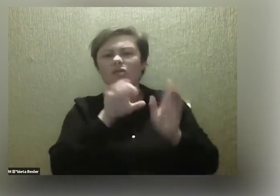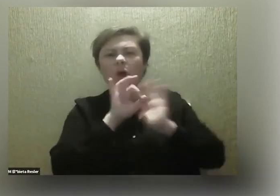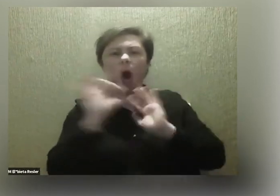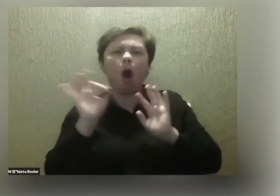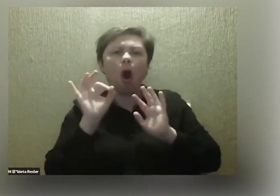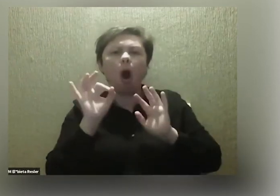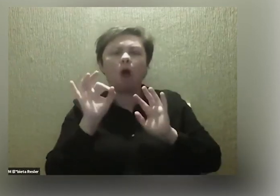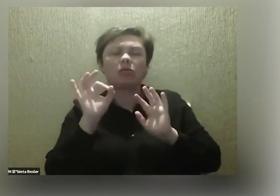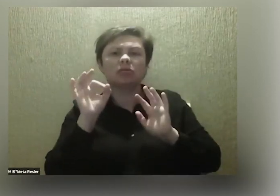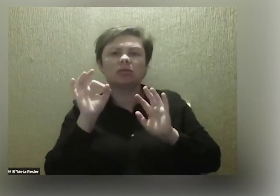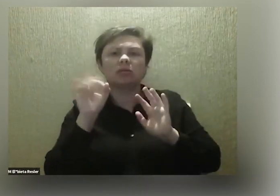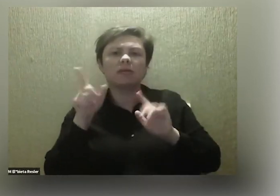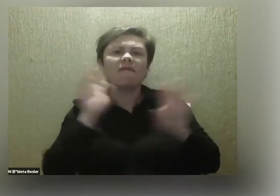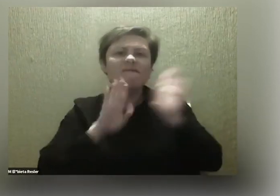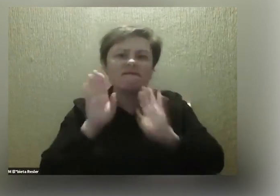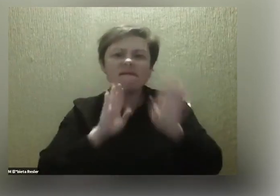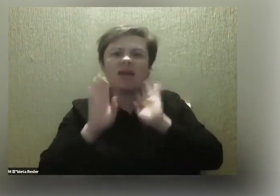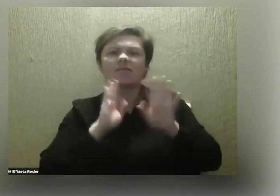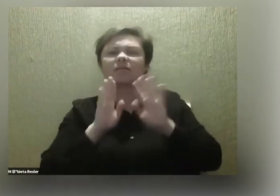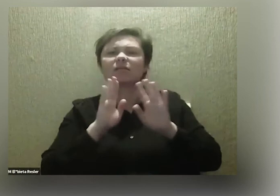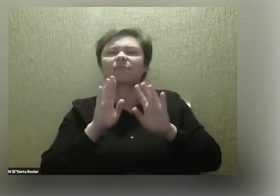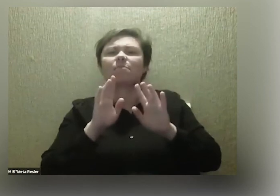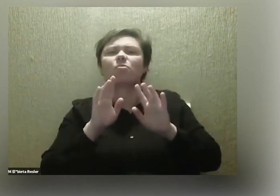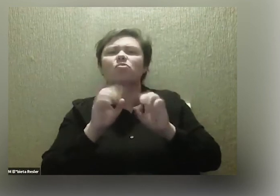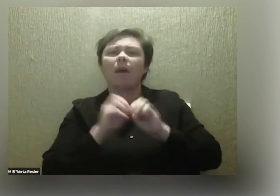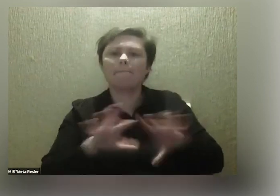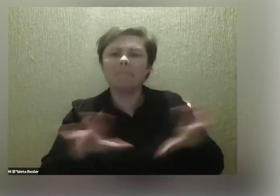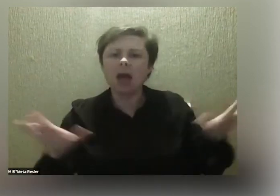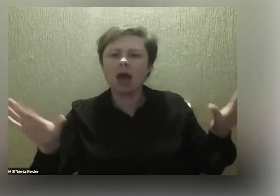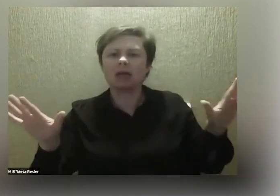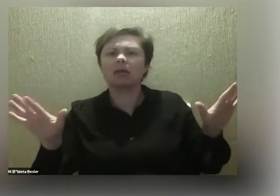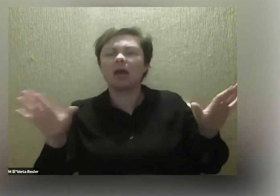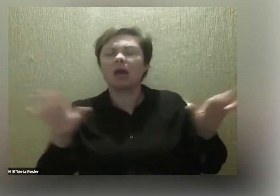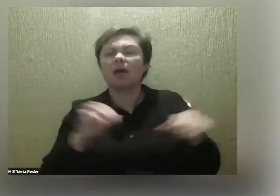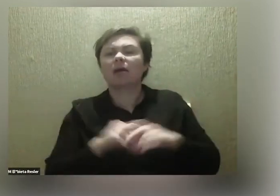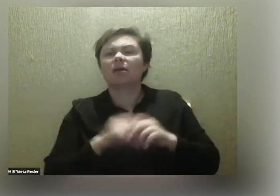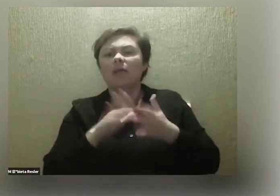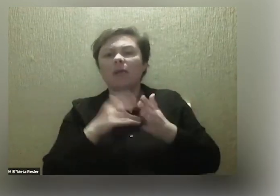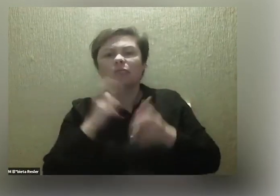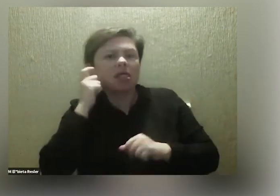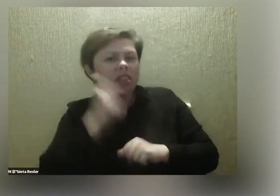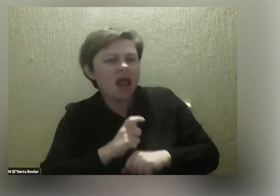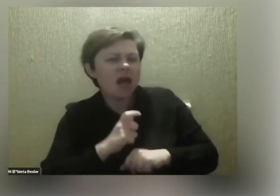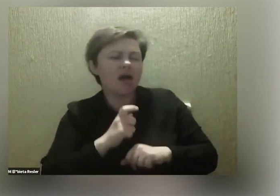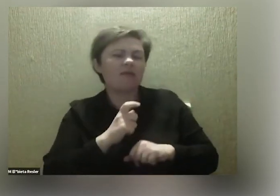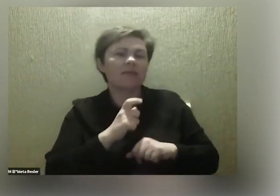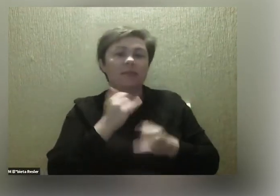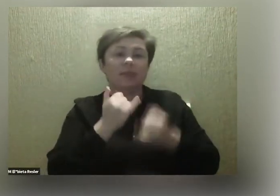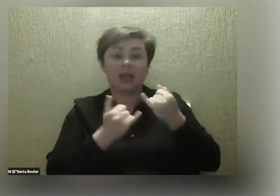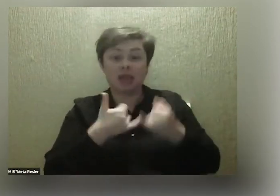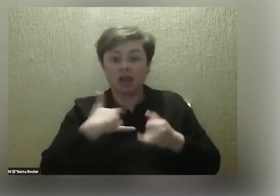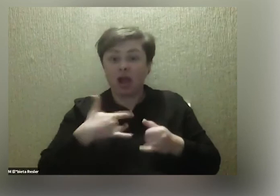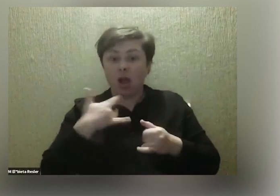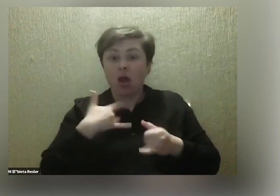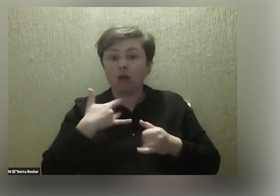rodzin też i rodziców, którzy zostają tymi telefonami w dłoniach? Ja kiedy czuję, że mam problem, to sobie